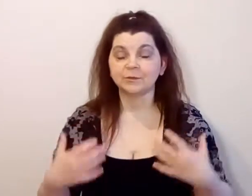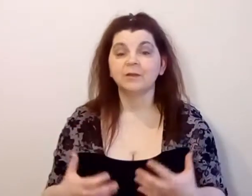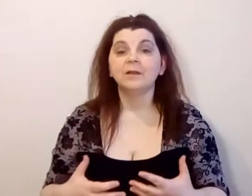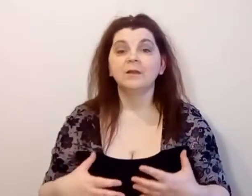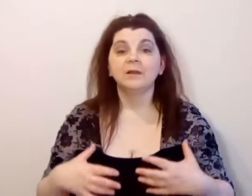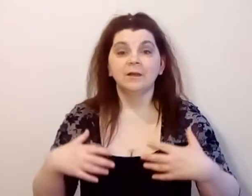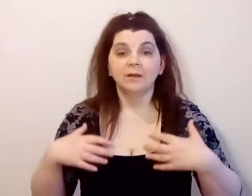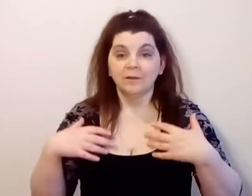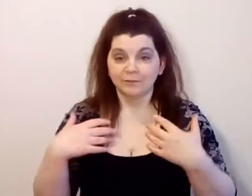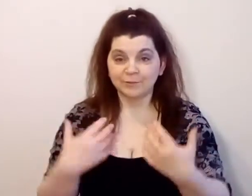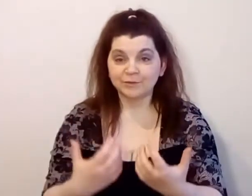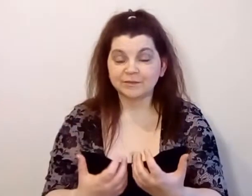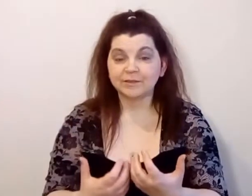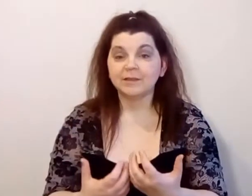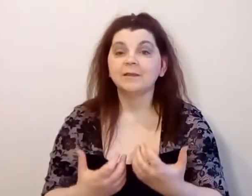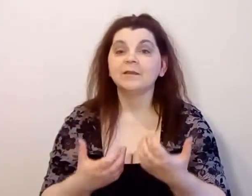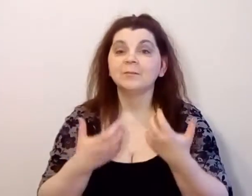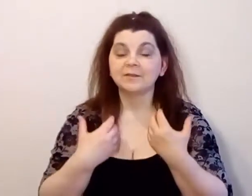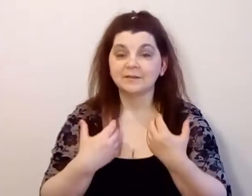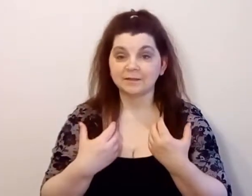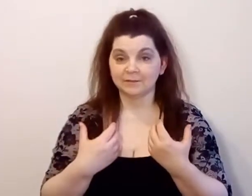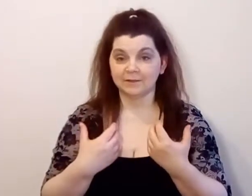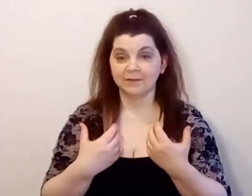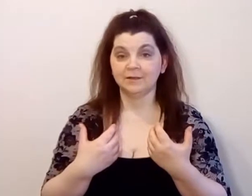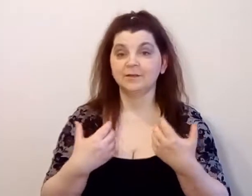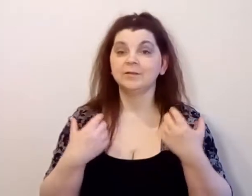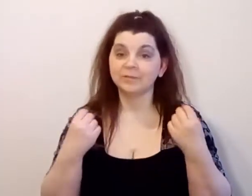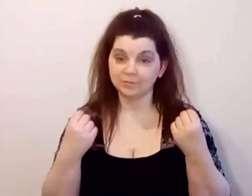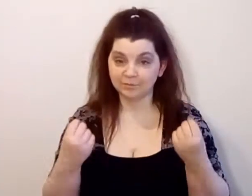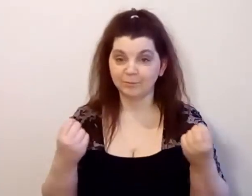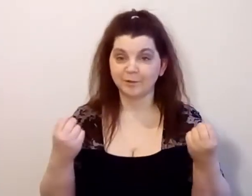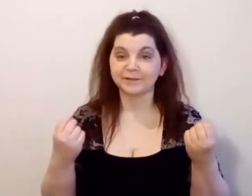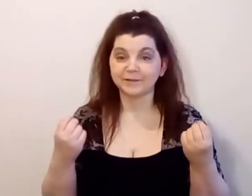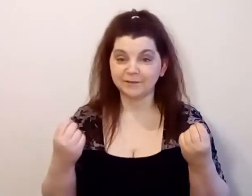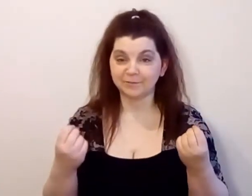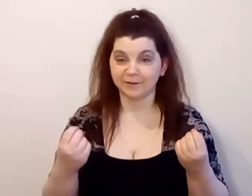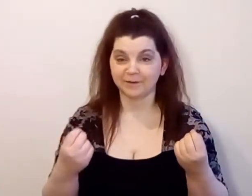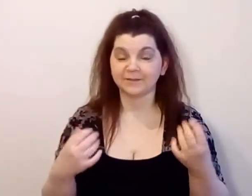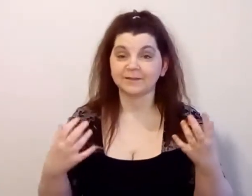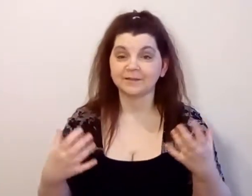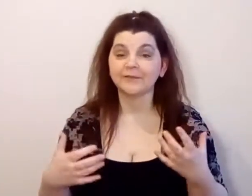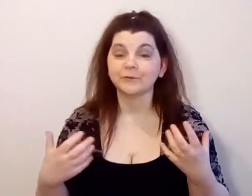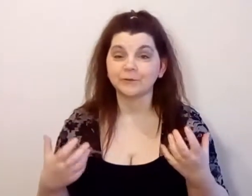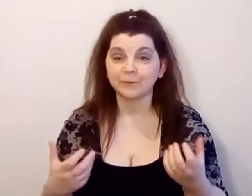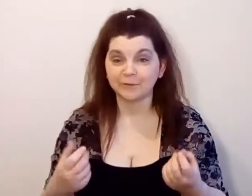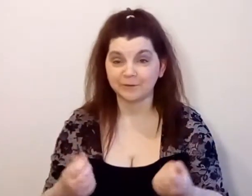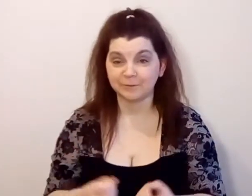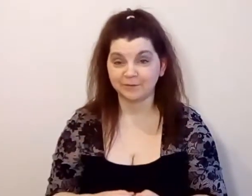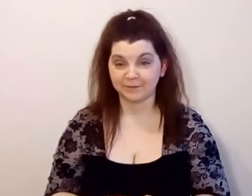вы можете без этого магнитизма создать свой собственный бизнес?